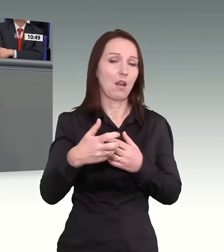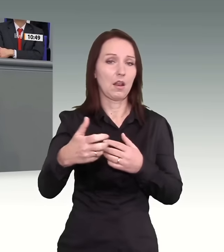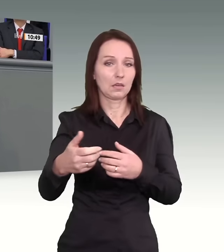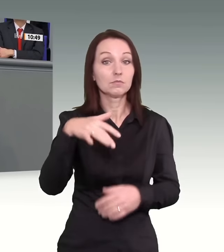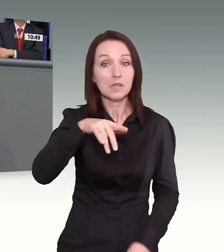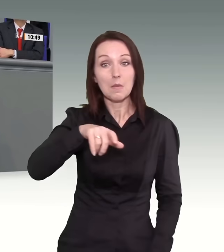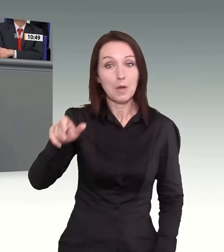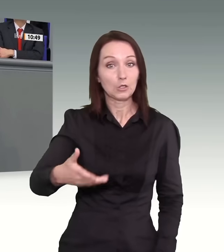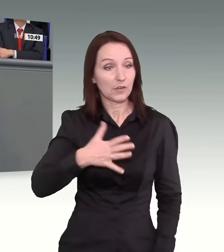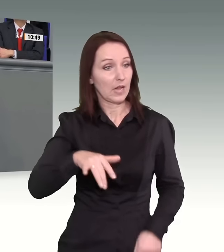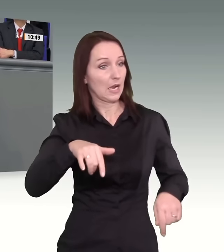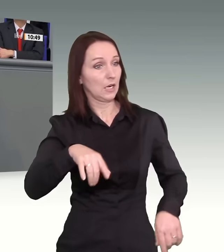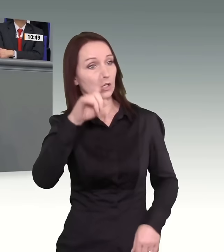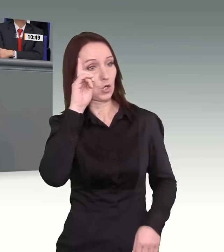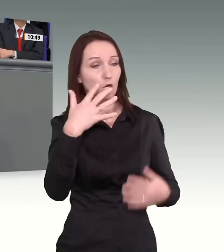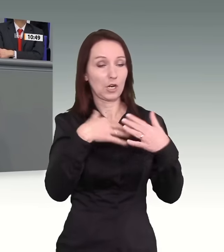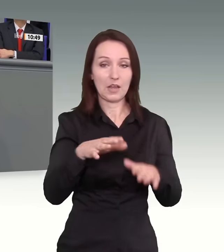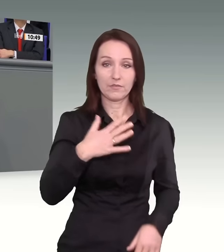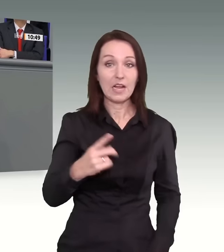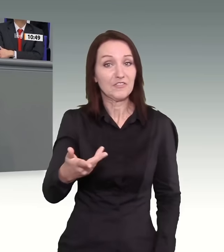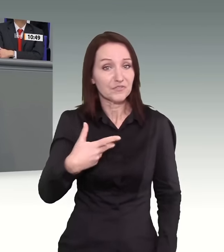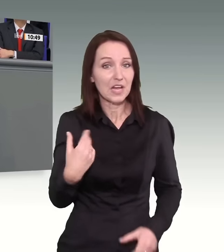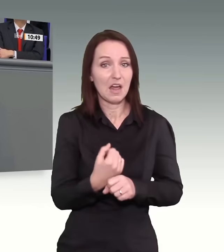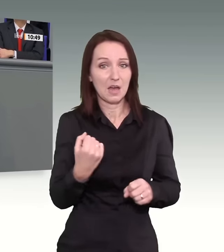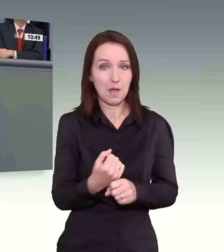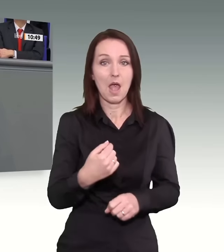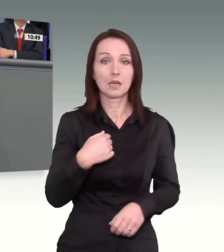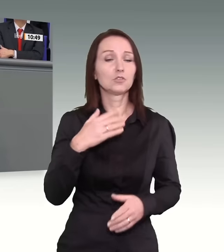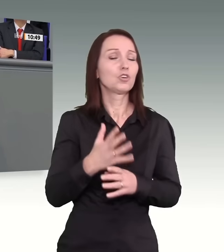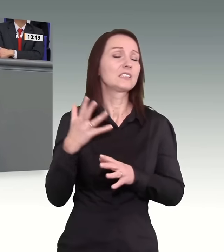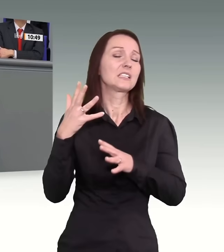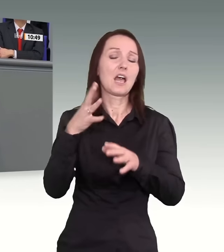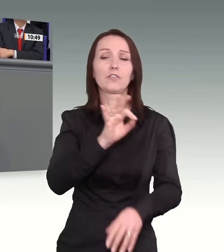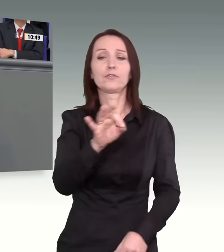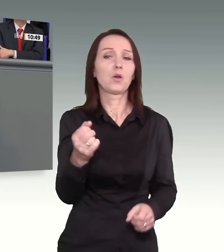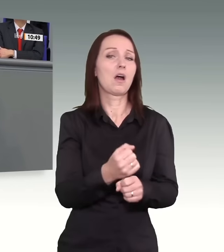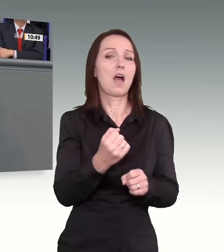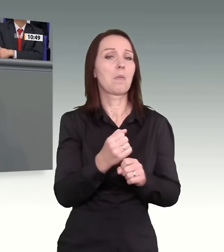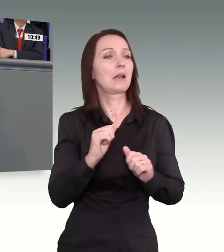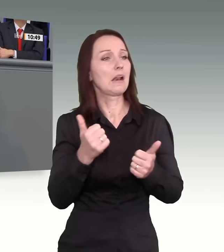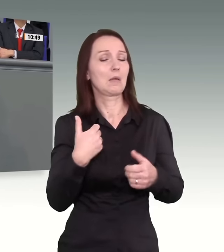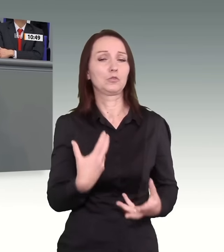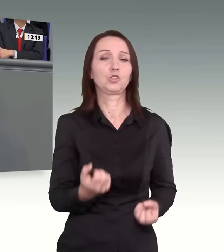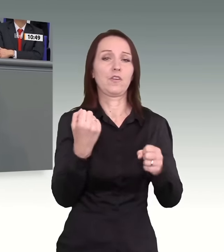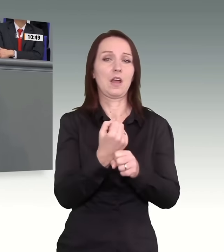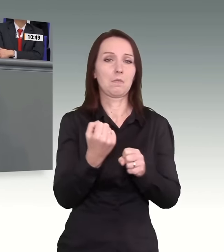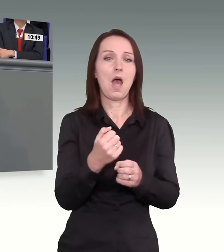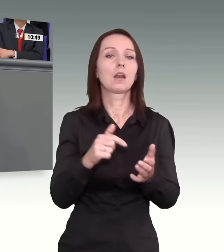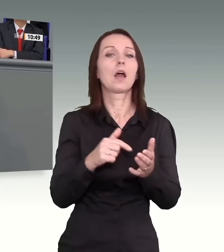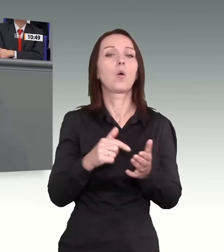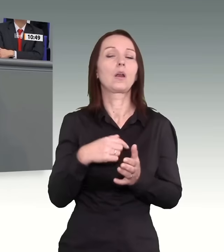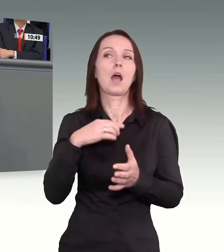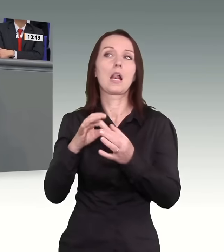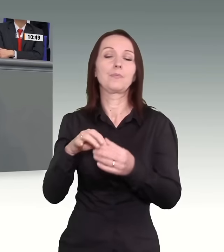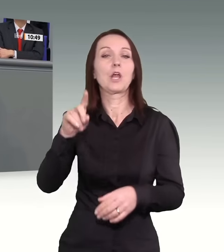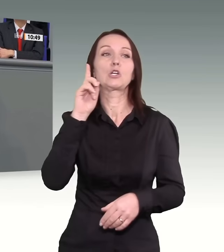Deutschland integrieren, die sind arbeitswillig. Und denen machen wir das Leben schwer, seit Jahrzehnten, weil wir der Lüge anhängen, Deutschland